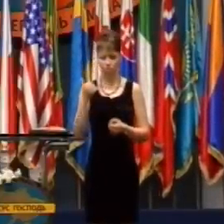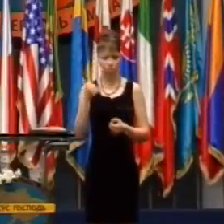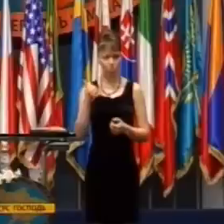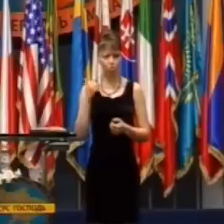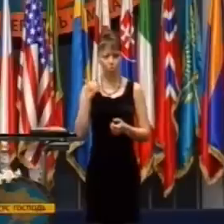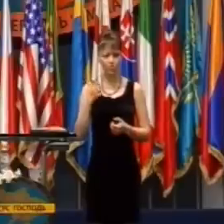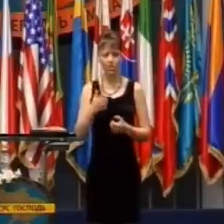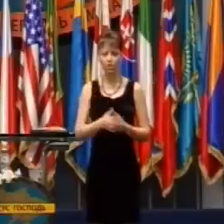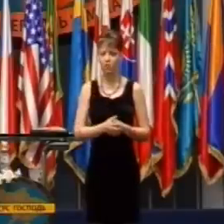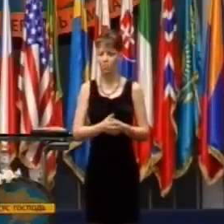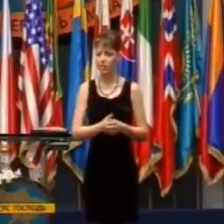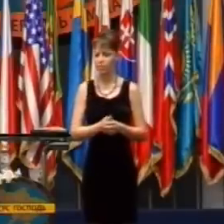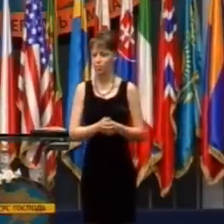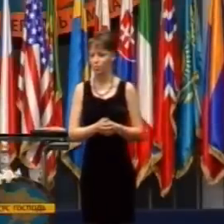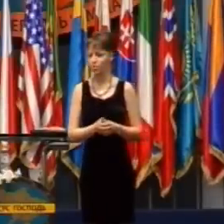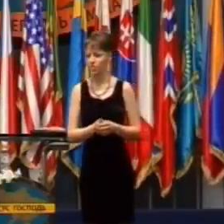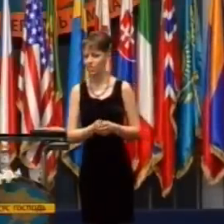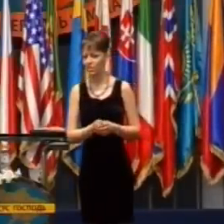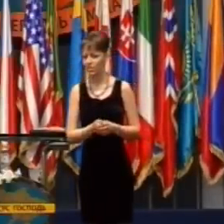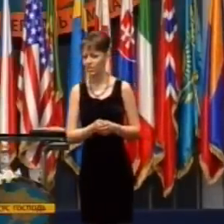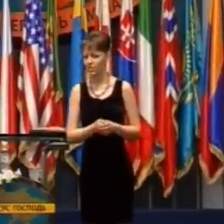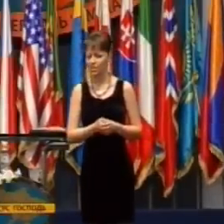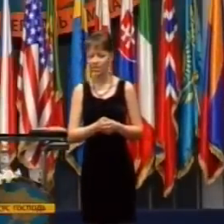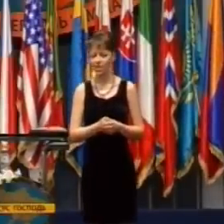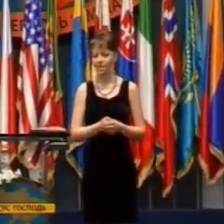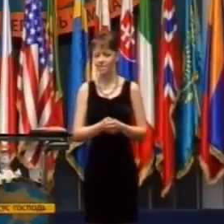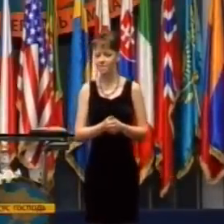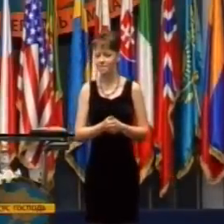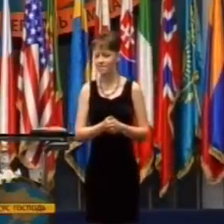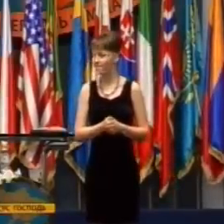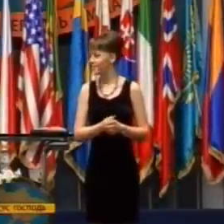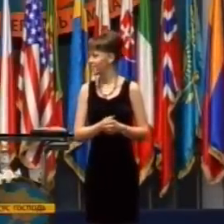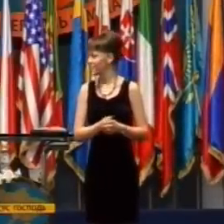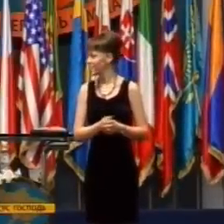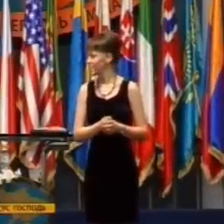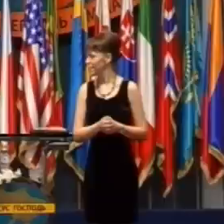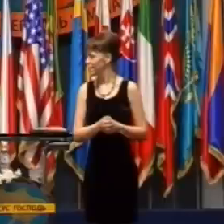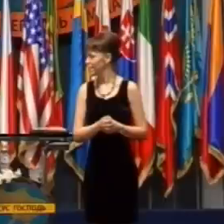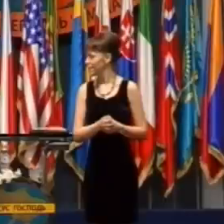a môj priateľ mi volal po telefóne. Povedal, Curry,